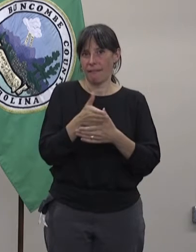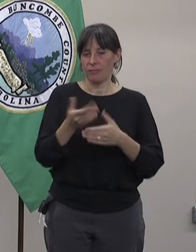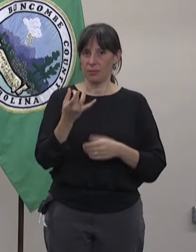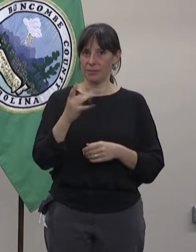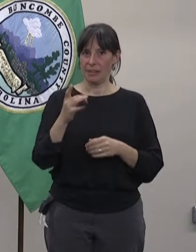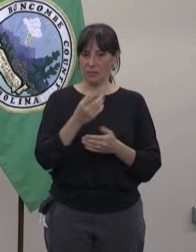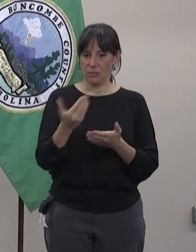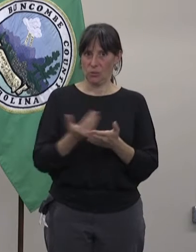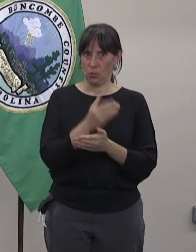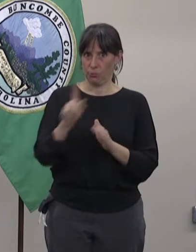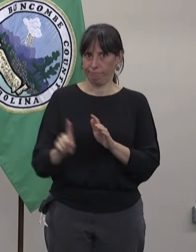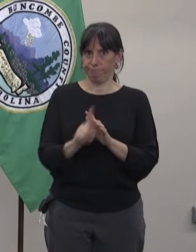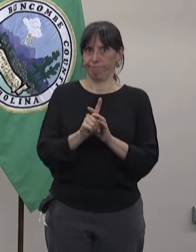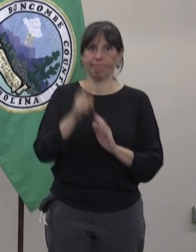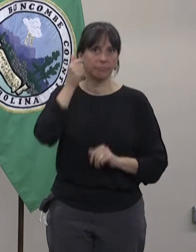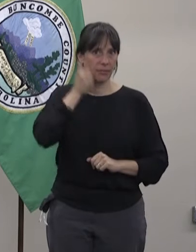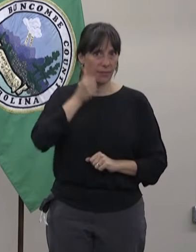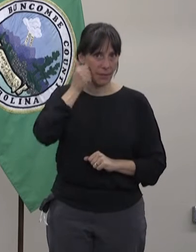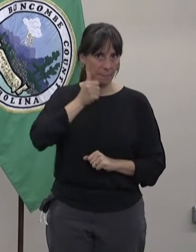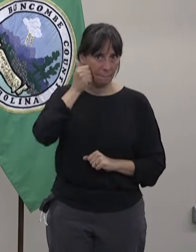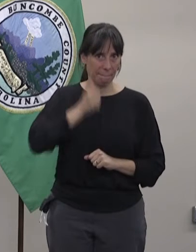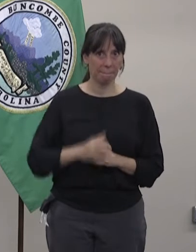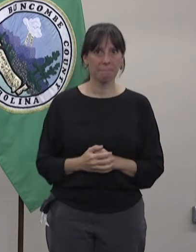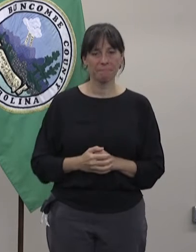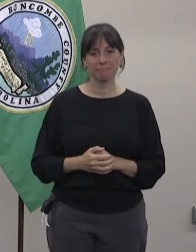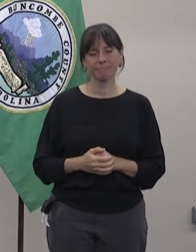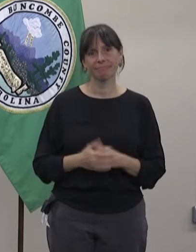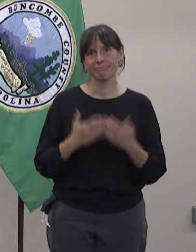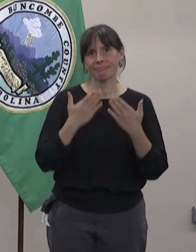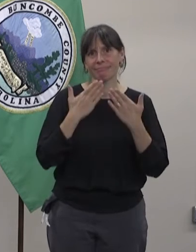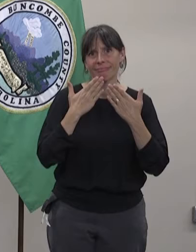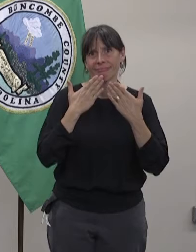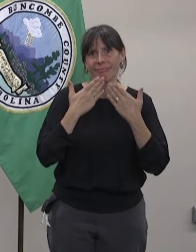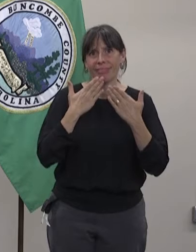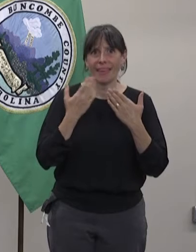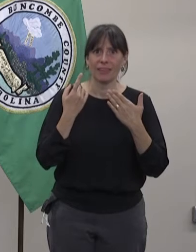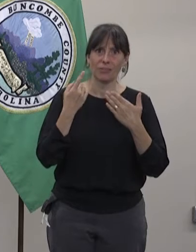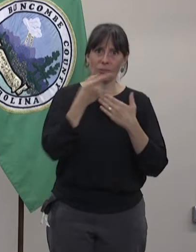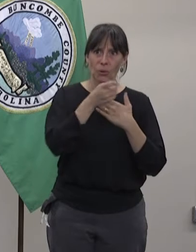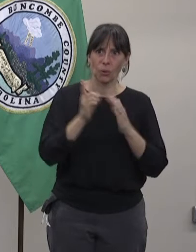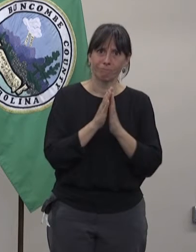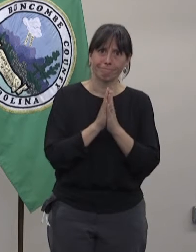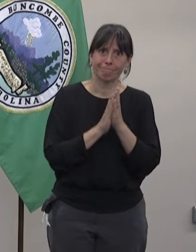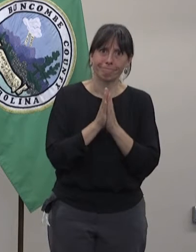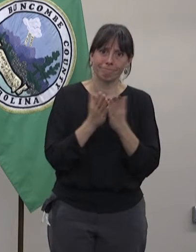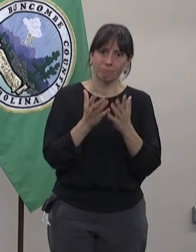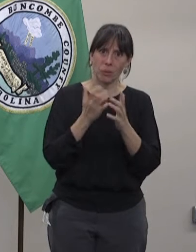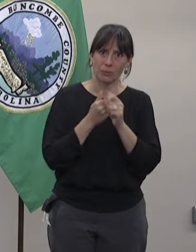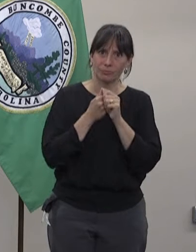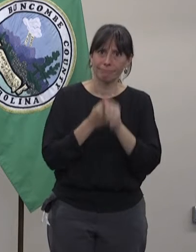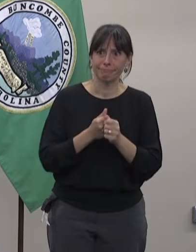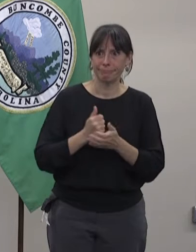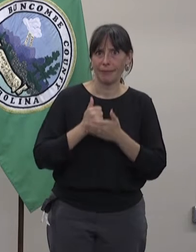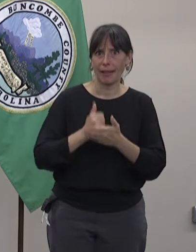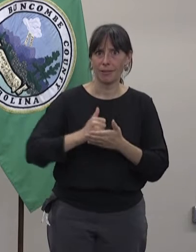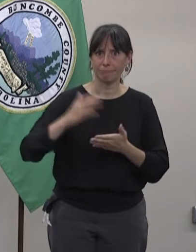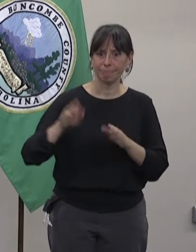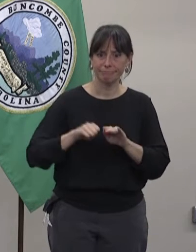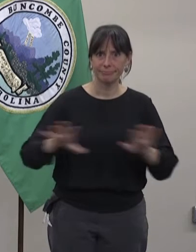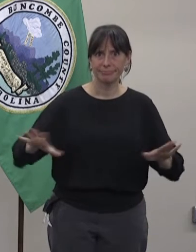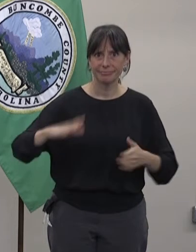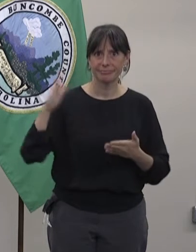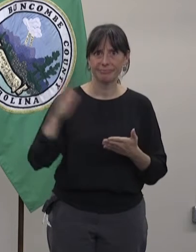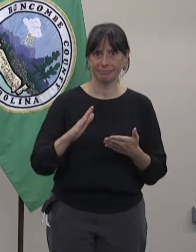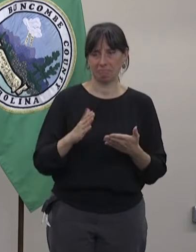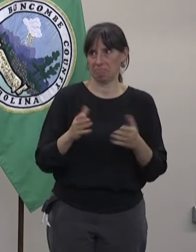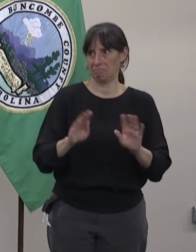Y nuestra información más actual nos demuestra que estamos viendo como unos 18 casos de media. Muchas gracias por